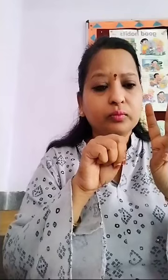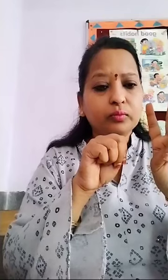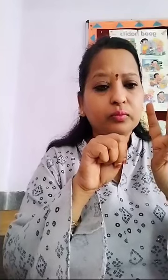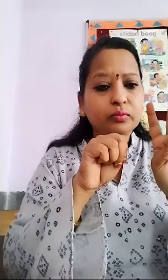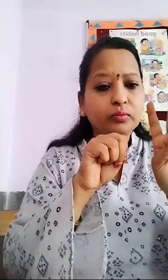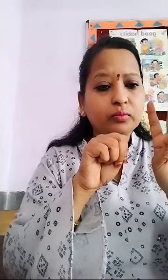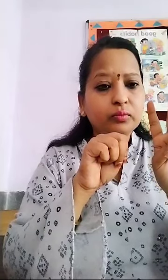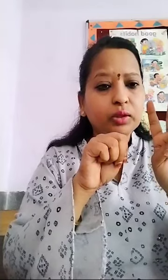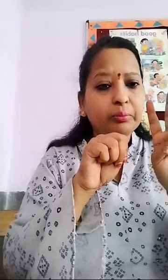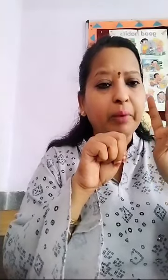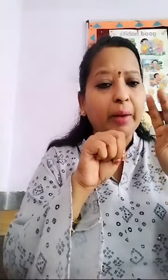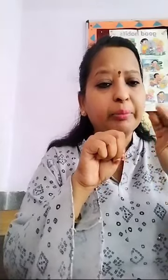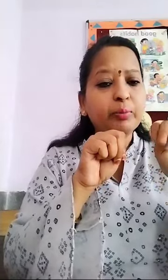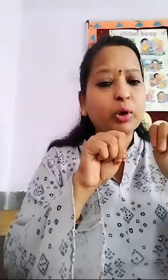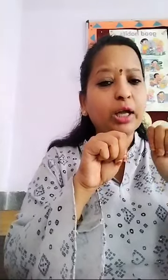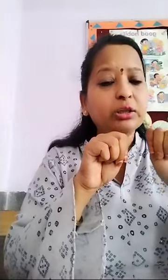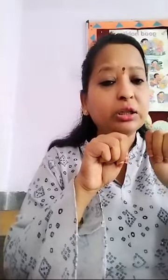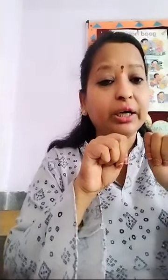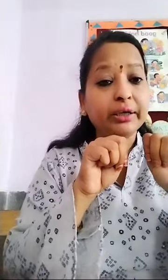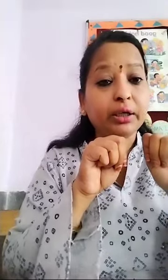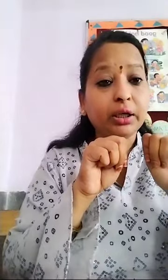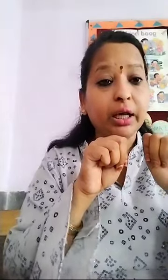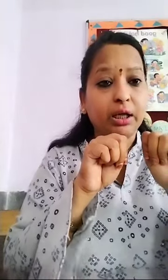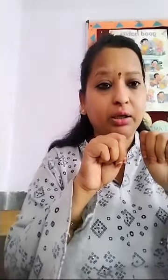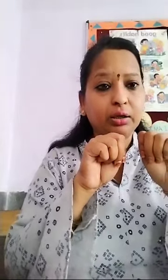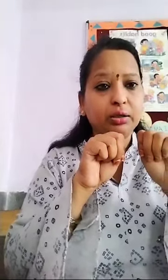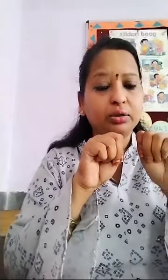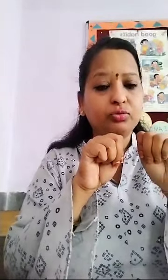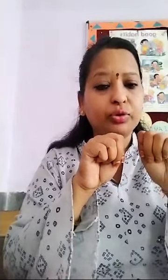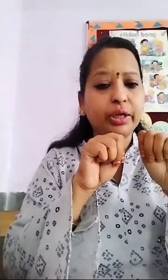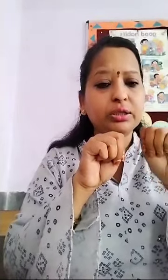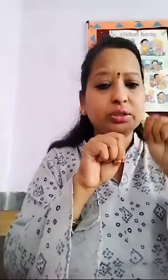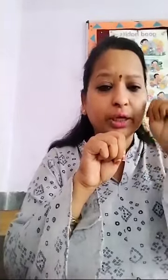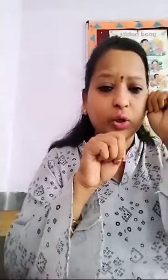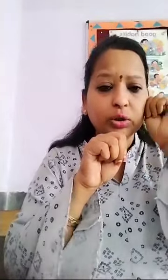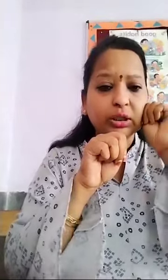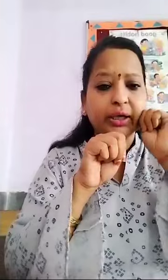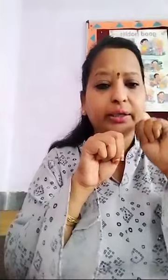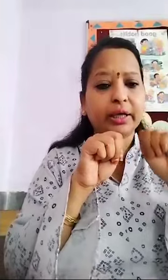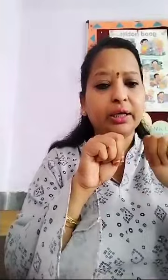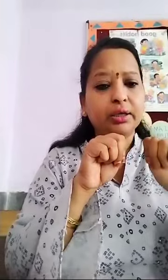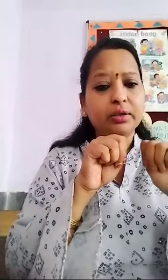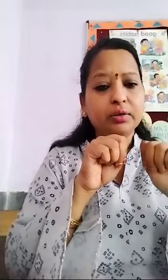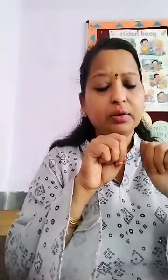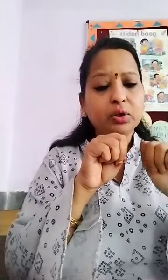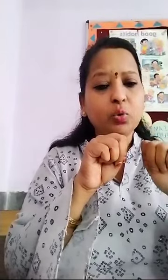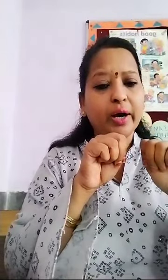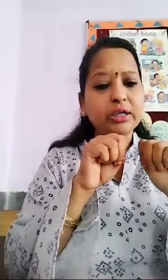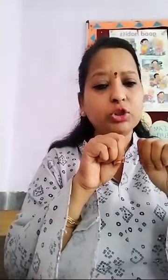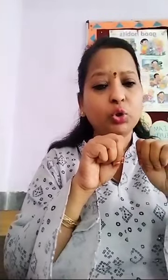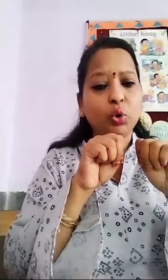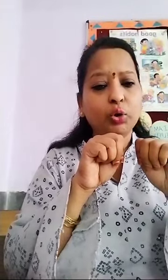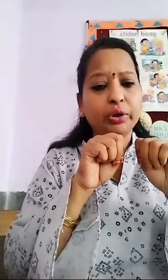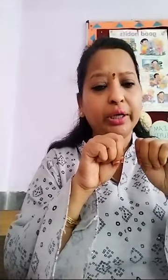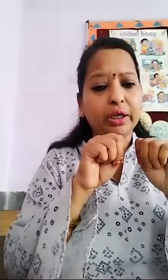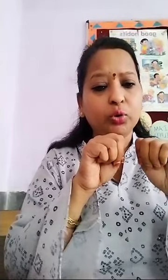Ma'am ने बोला 30 3, 0, 30 Twice no need to do any